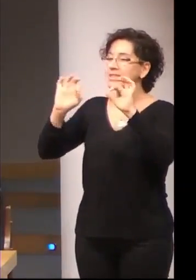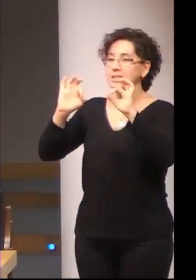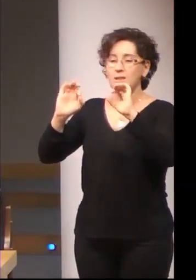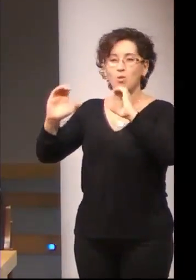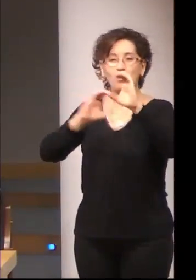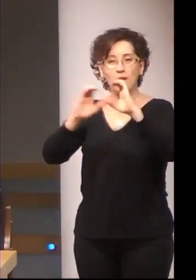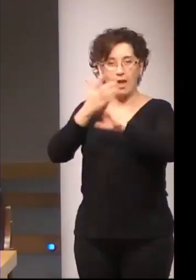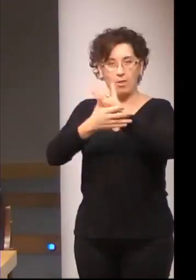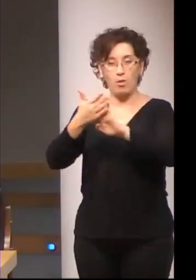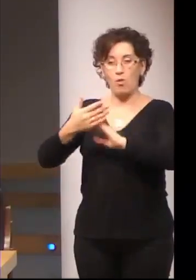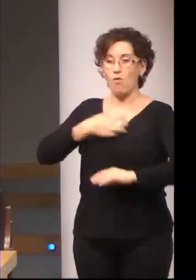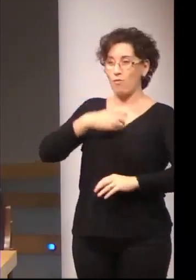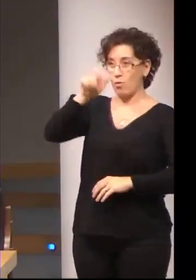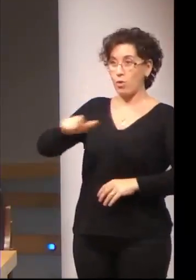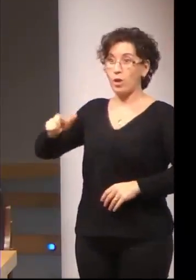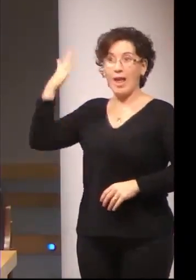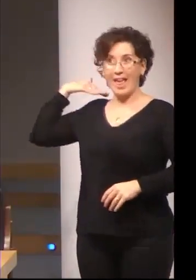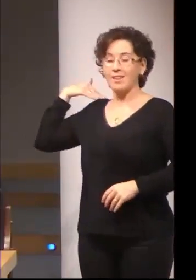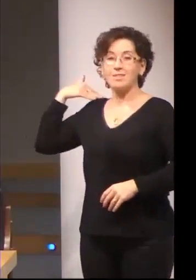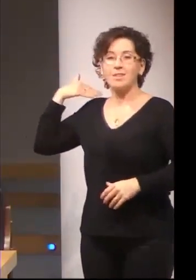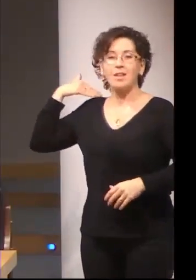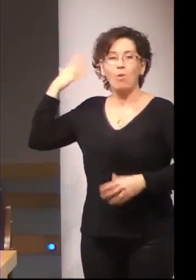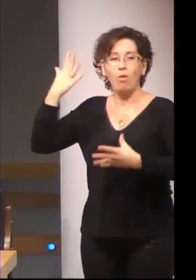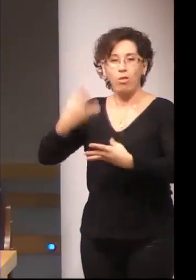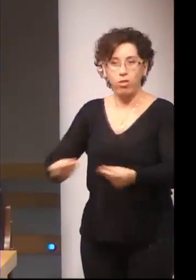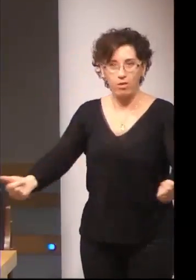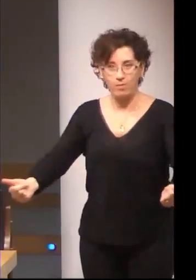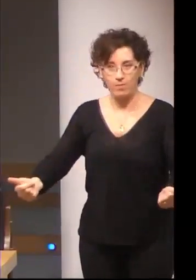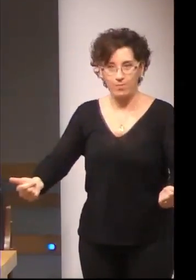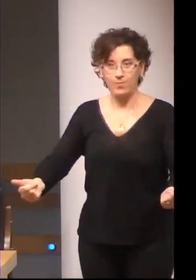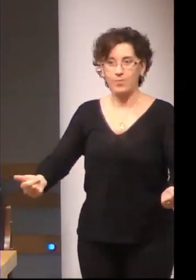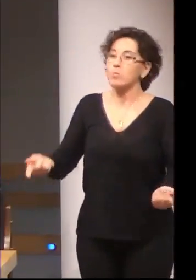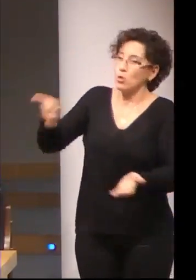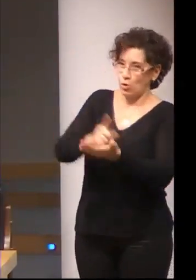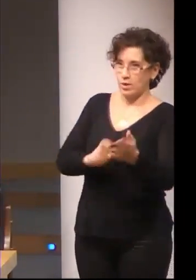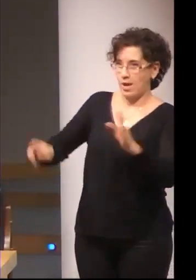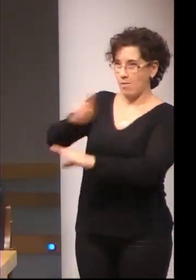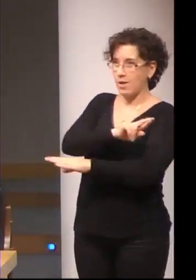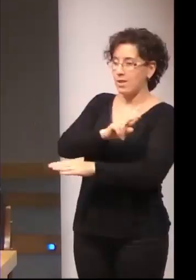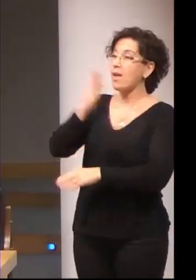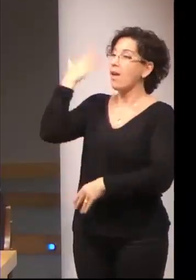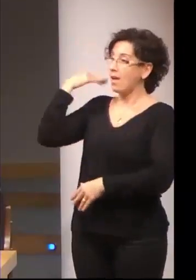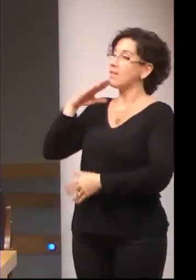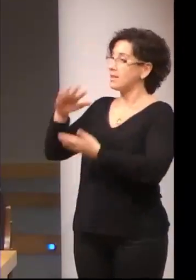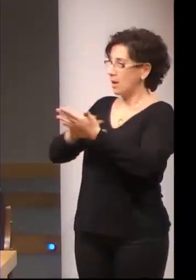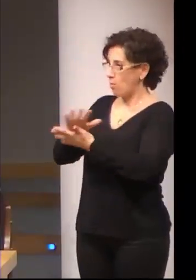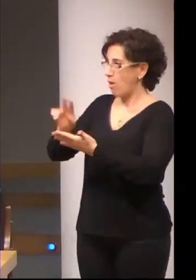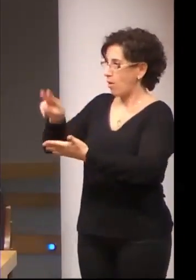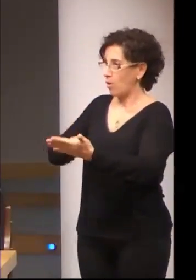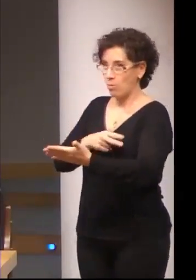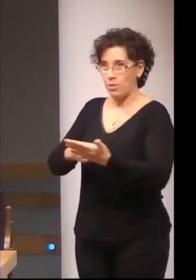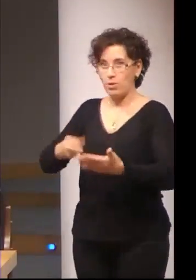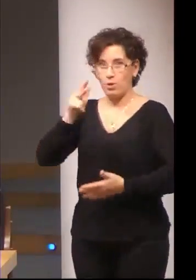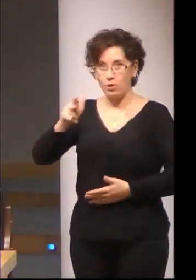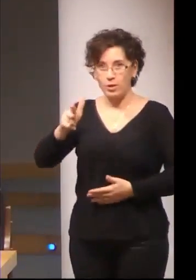habíamos perdido antes hemos hablado de la convención de los derechos de personas con discapacidad necesitamos